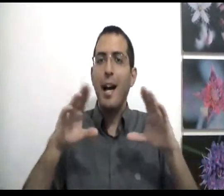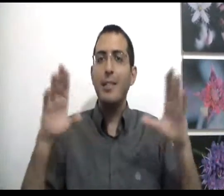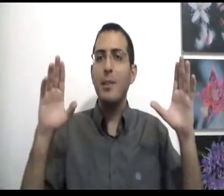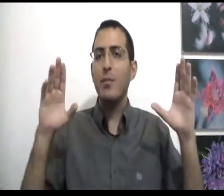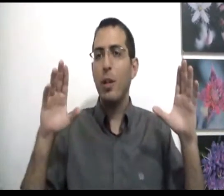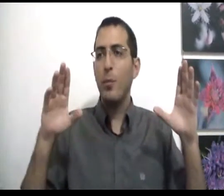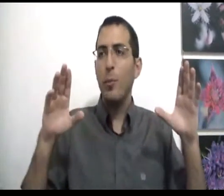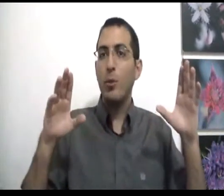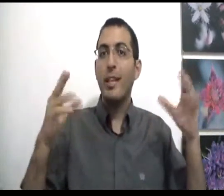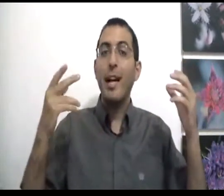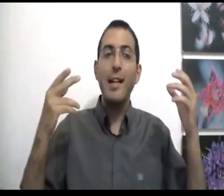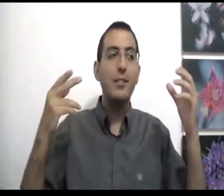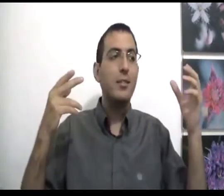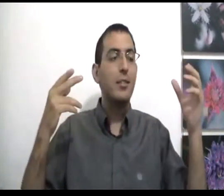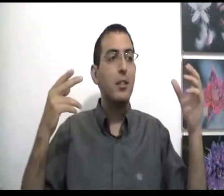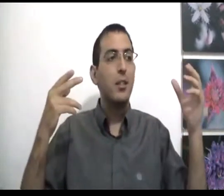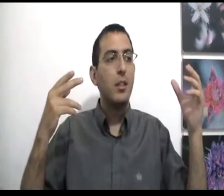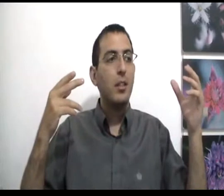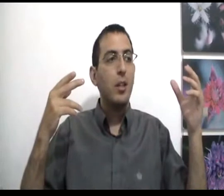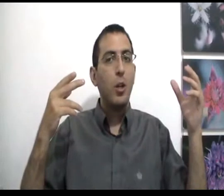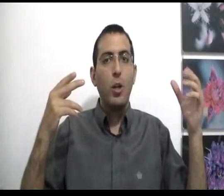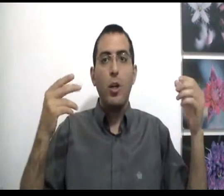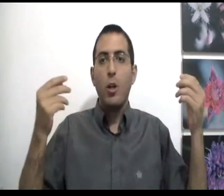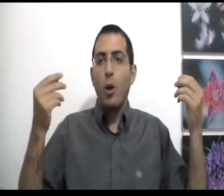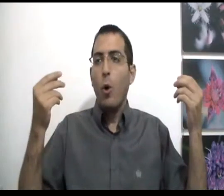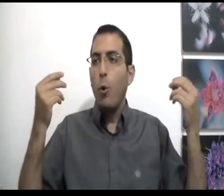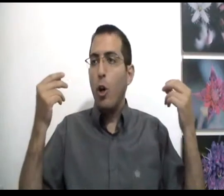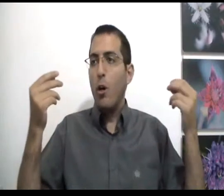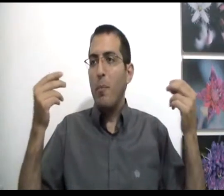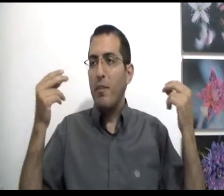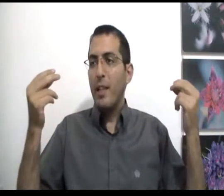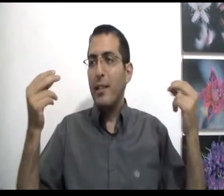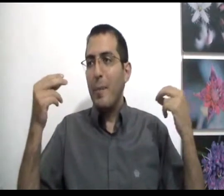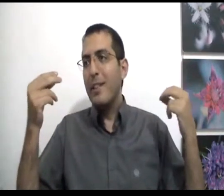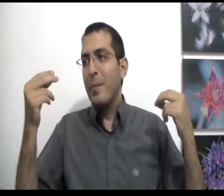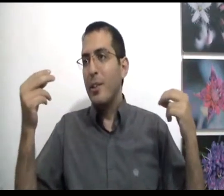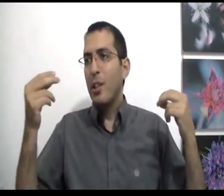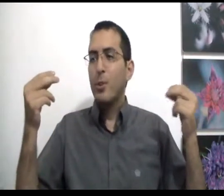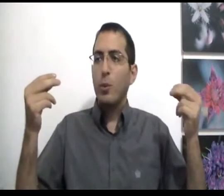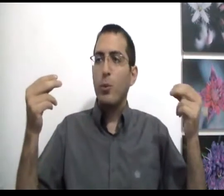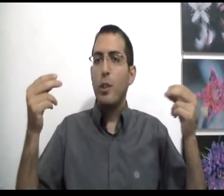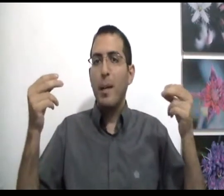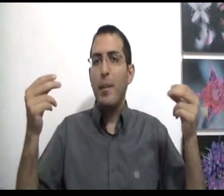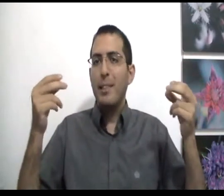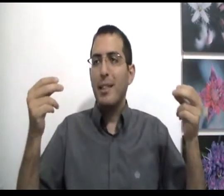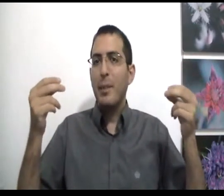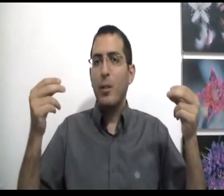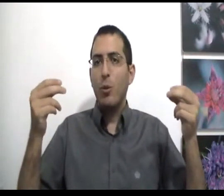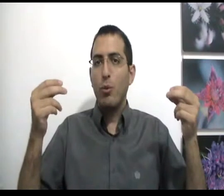אז מצבו חמור מאוד. כי אז הוא לא מבין את האמת האמתית של המציאות שבה מצד האמת הכל טוב.